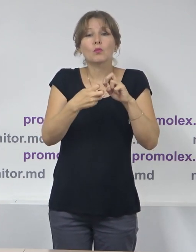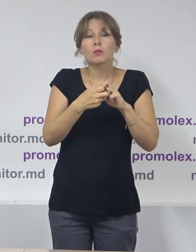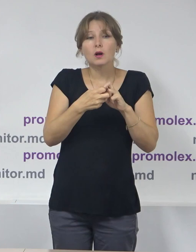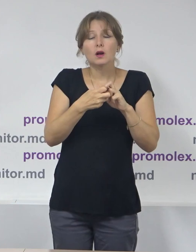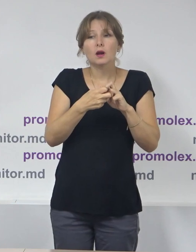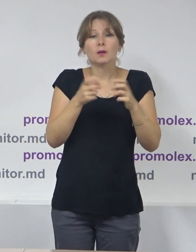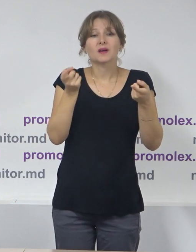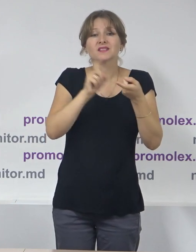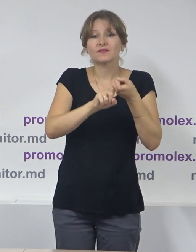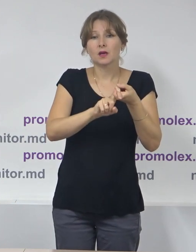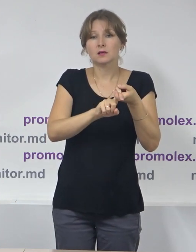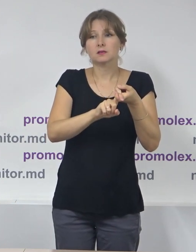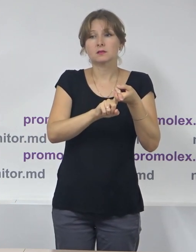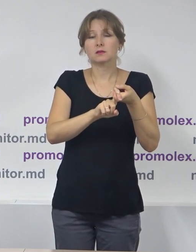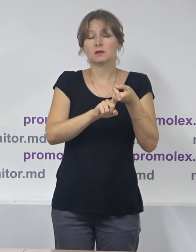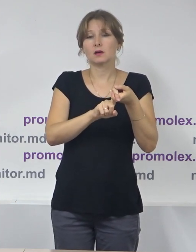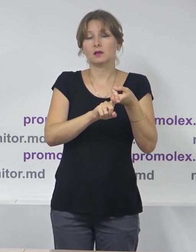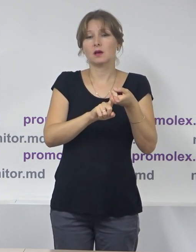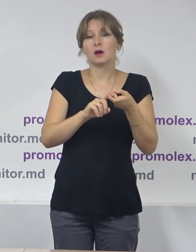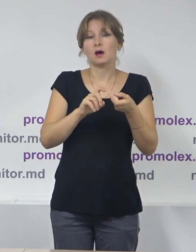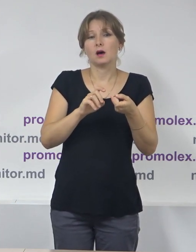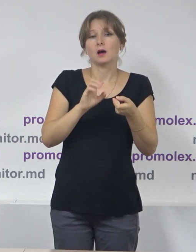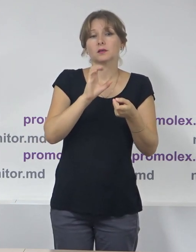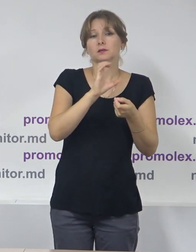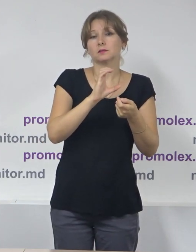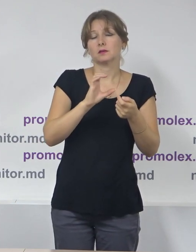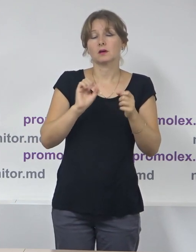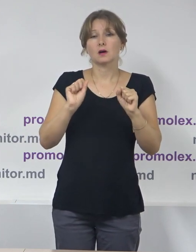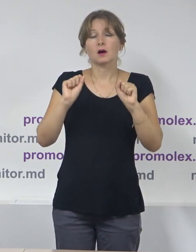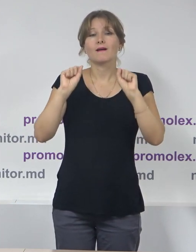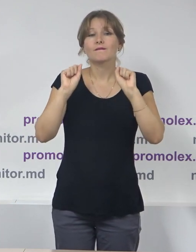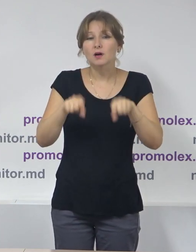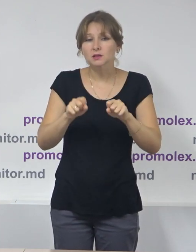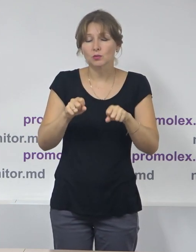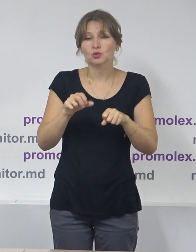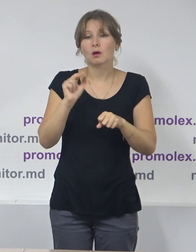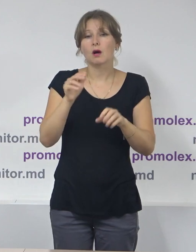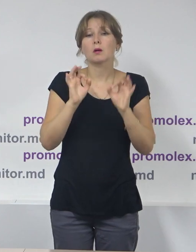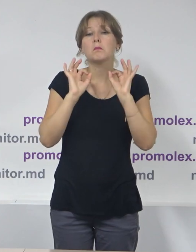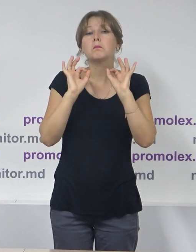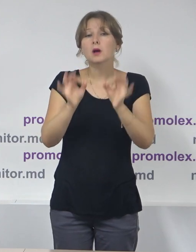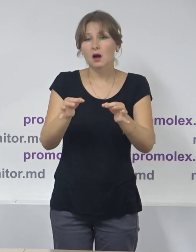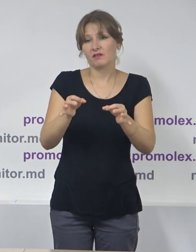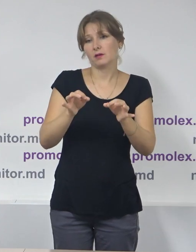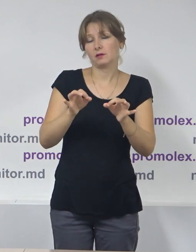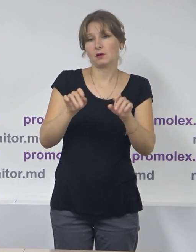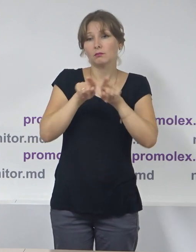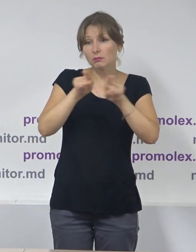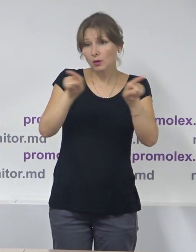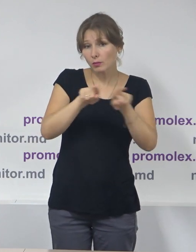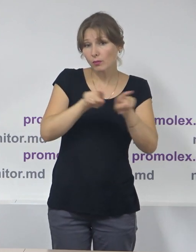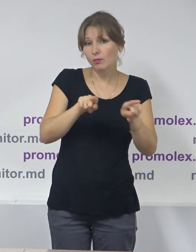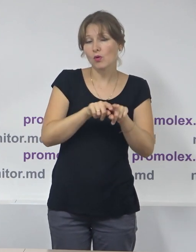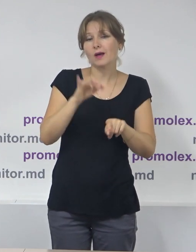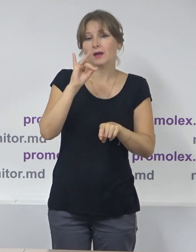posibilitatea de a face abuzi de resurse administrative în